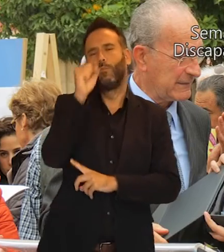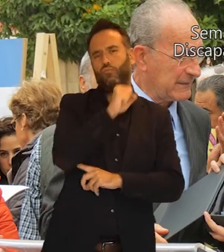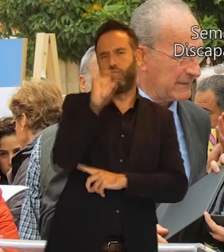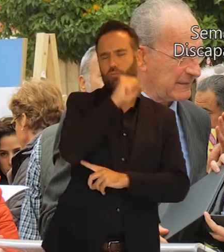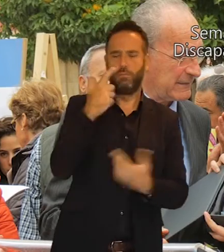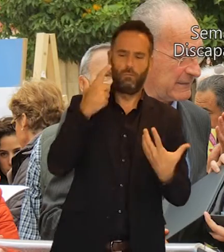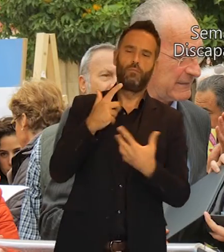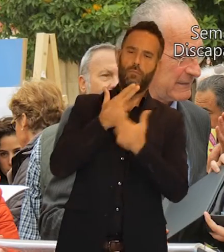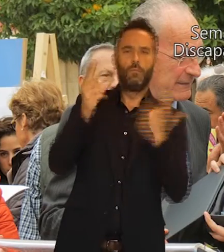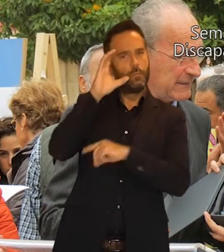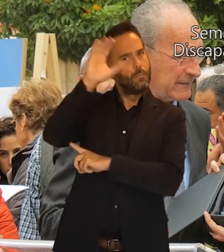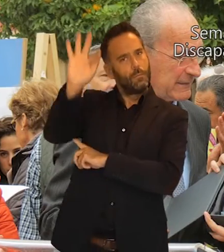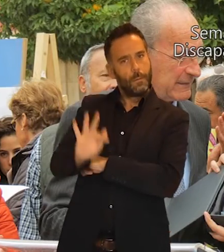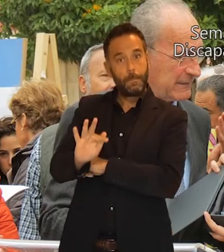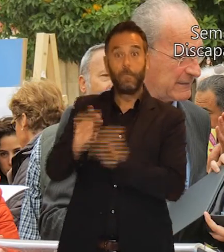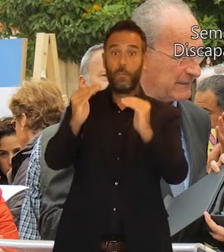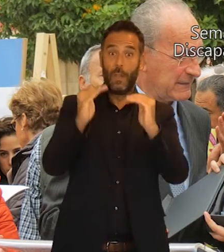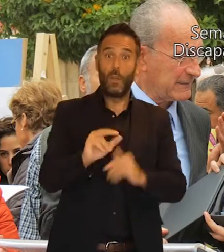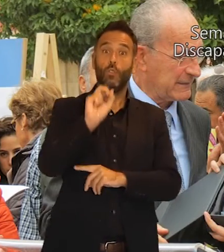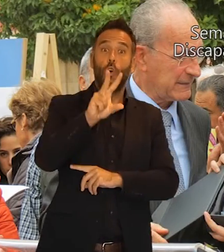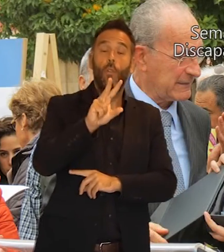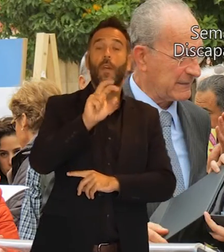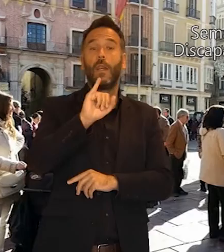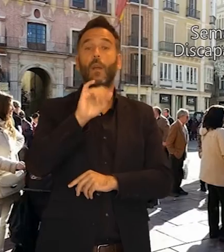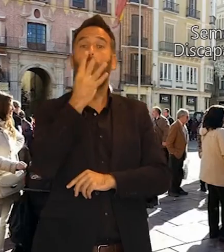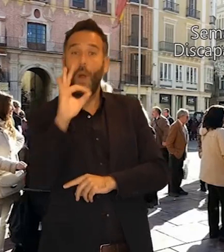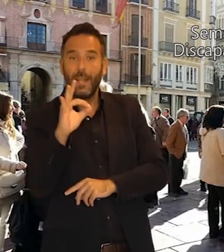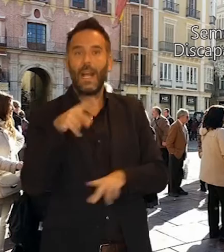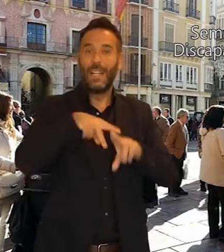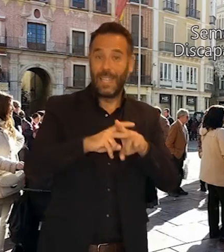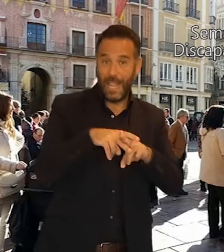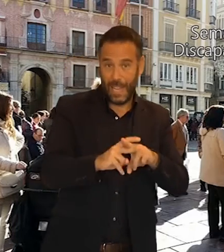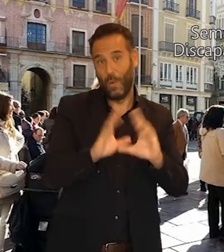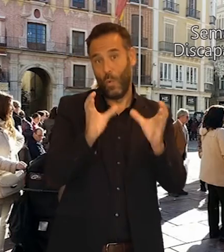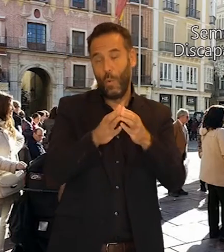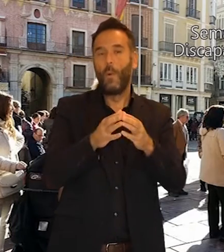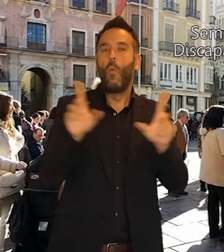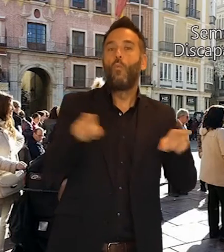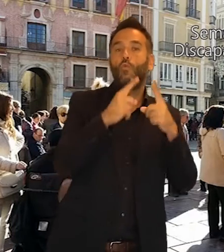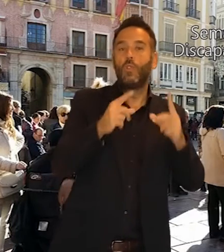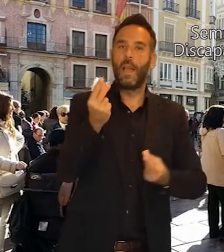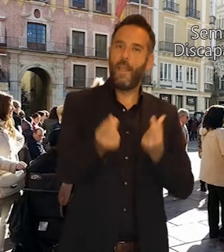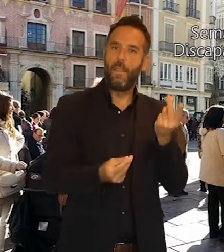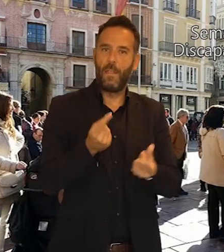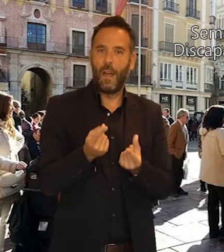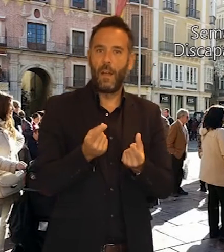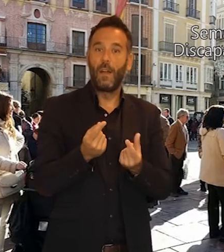Colegio Cardenal Herrera Oria. A las 12 y cuarenta actuará el taller colectivo